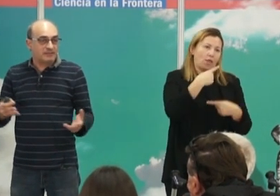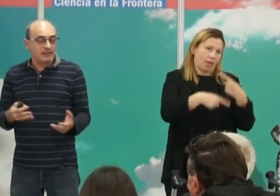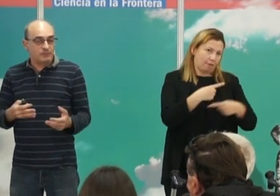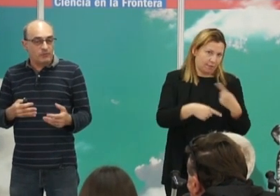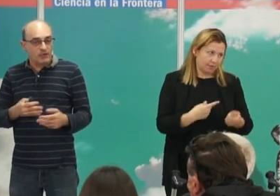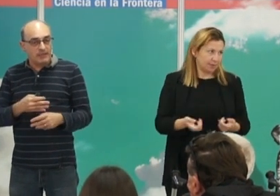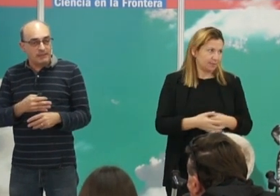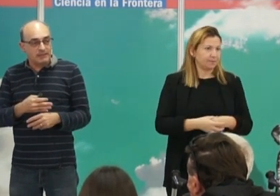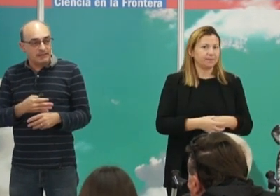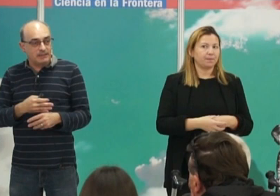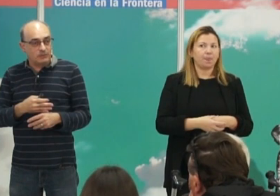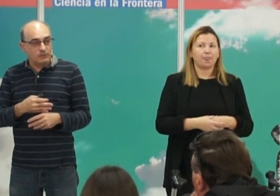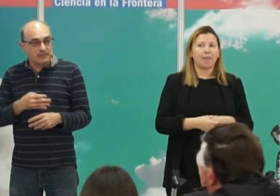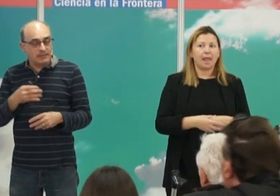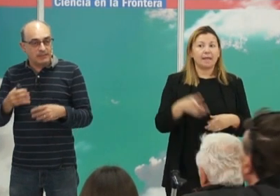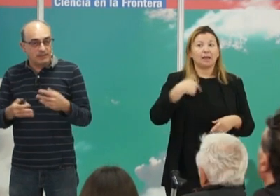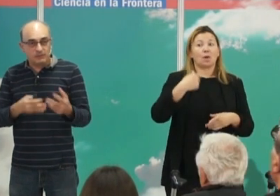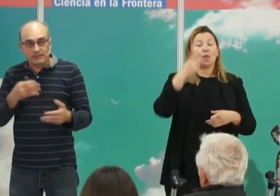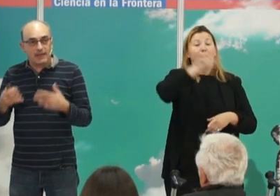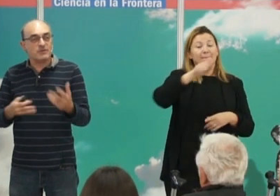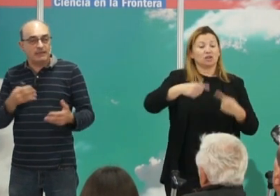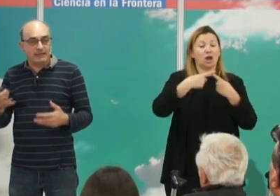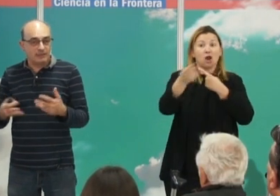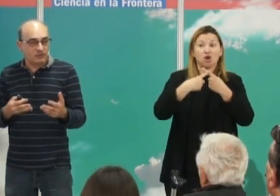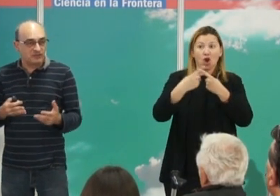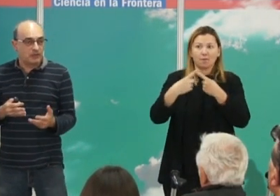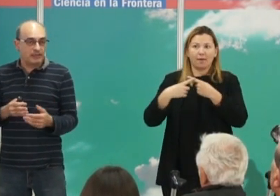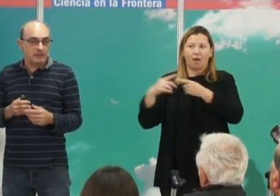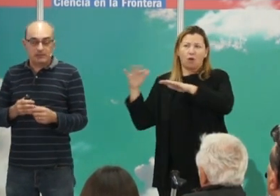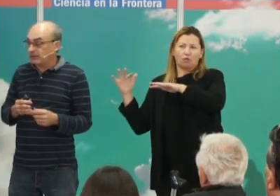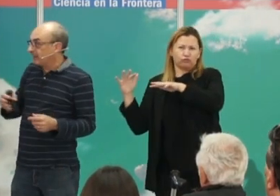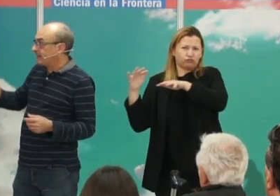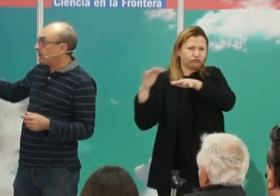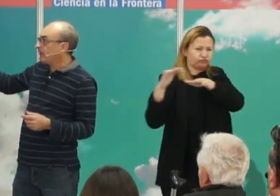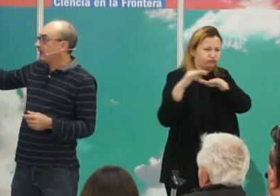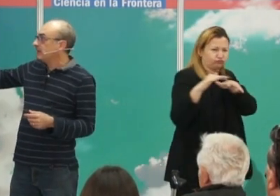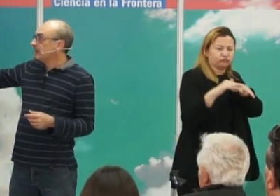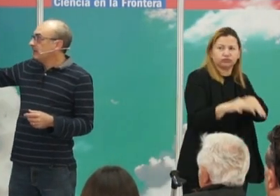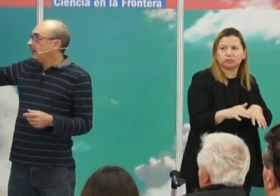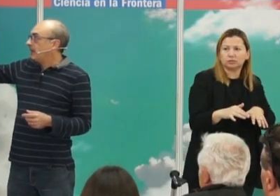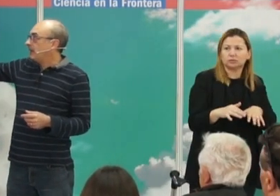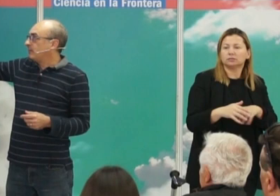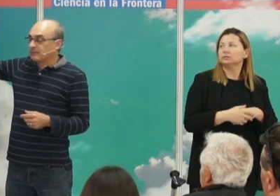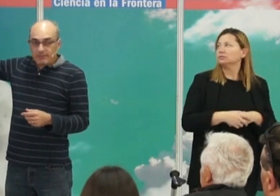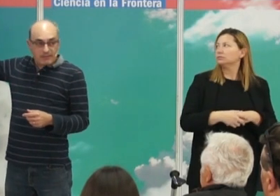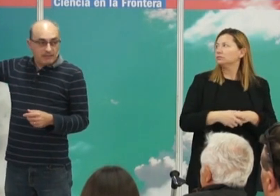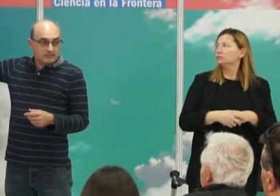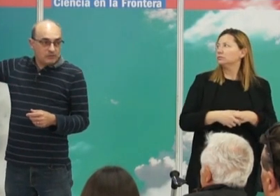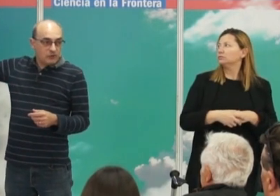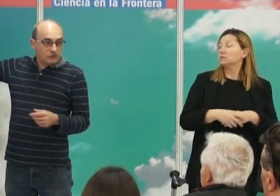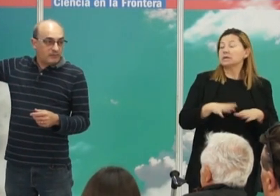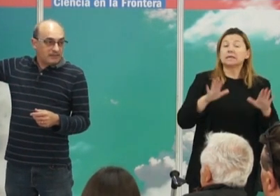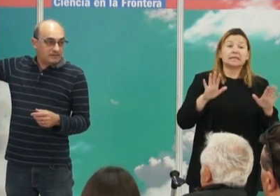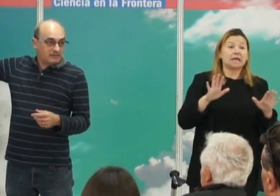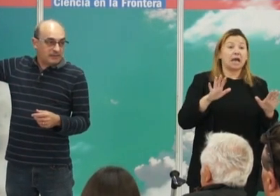nómadas que provoca un cambio genético extraordinario en el continente europeo, quizá